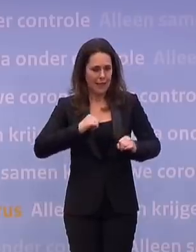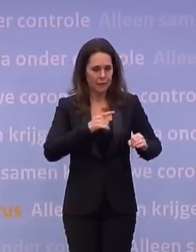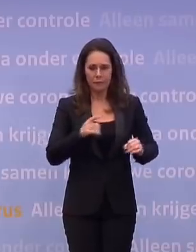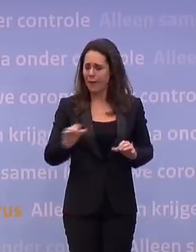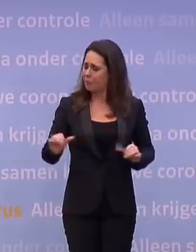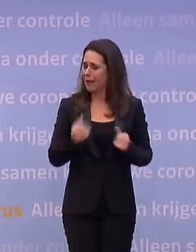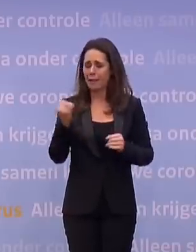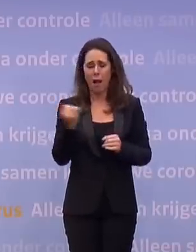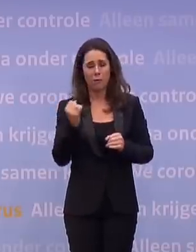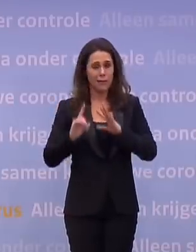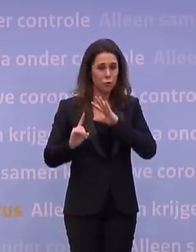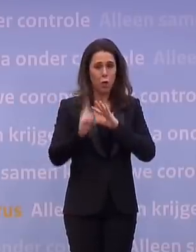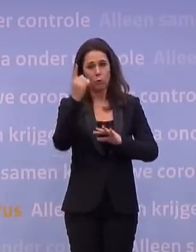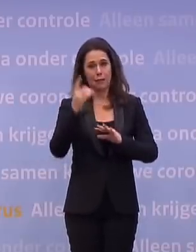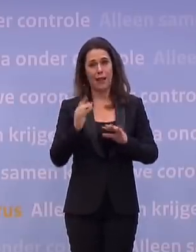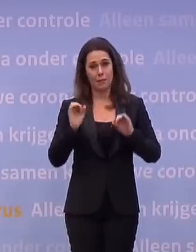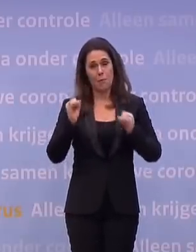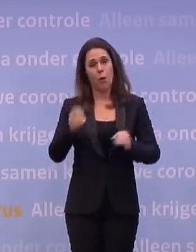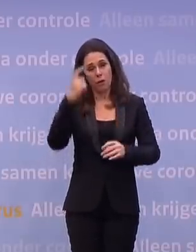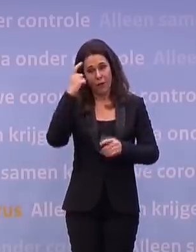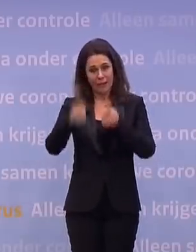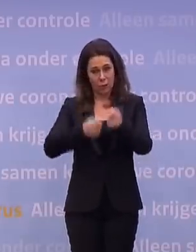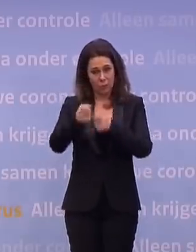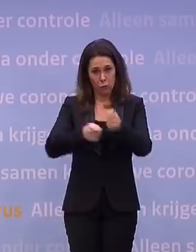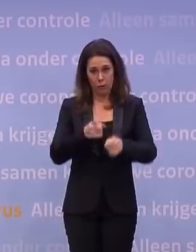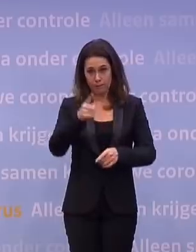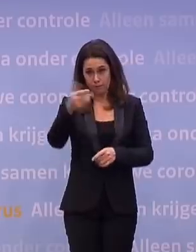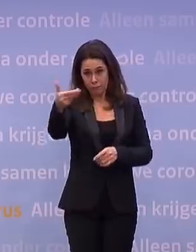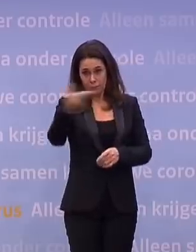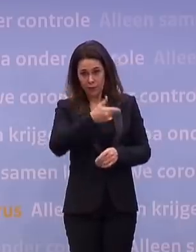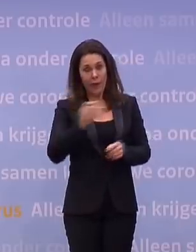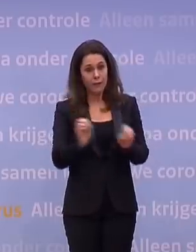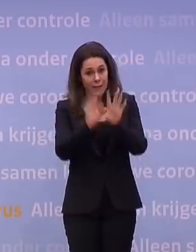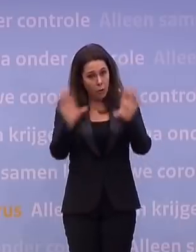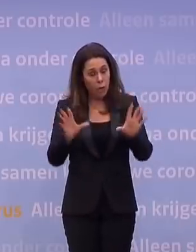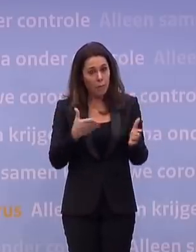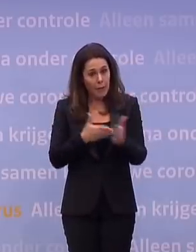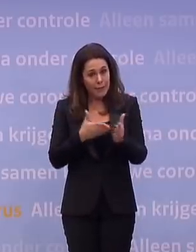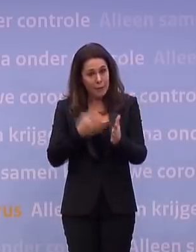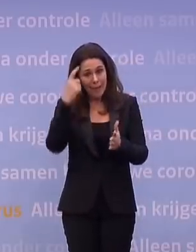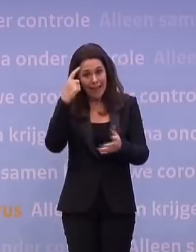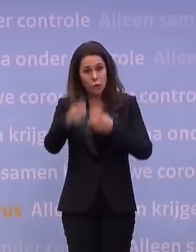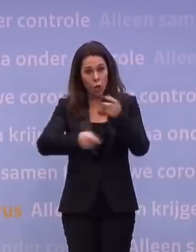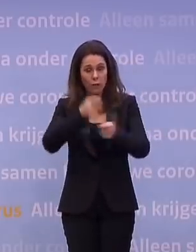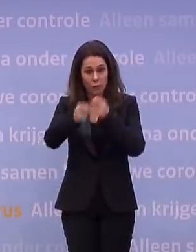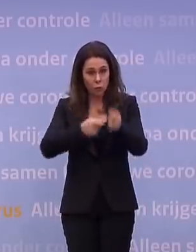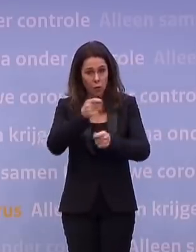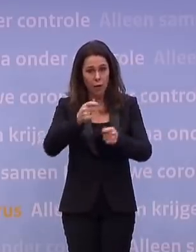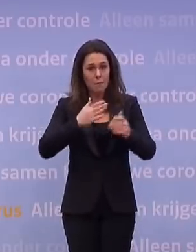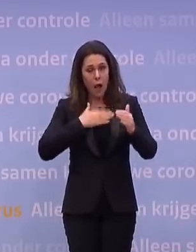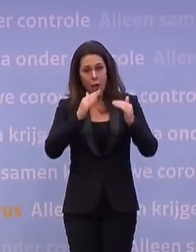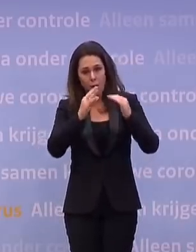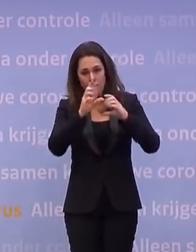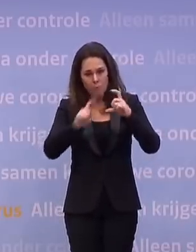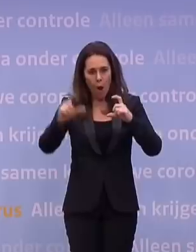altijd toegang noodzakelijk en ook mogelijk voor een geestelijke verzorging. Dat snap ik, maar even heel helder dus. In principe, geestelijke verzorging kan bovenop